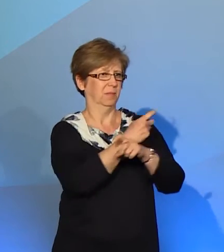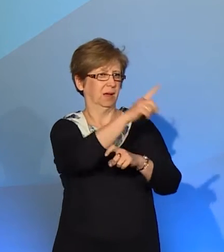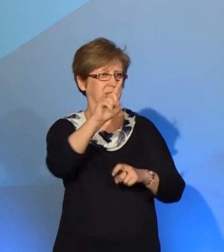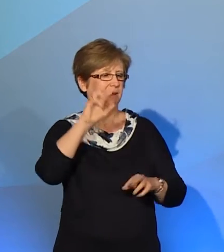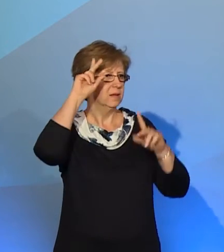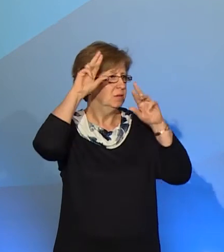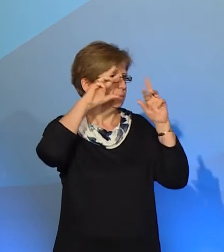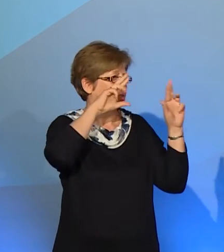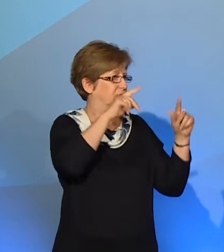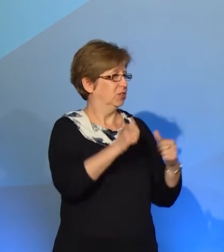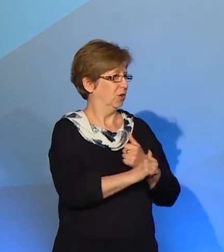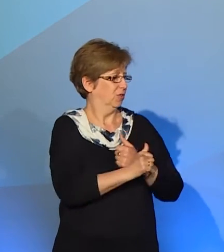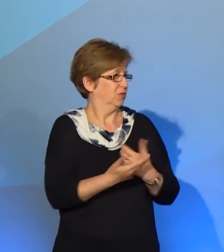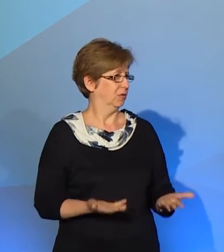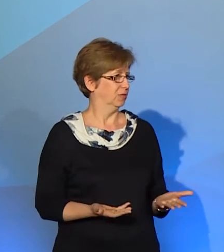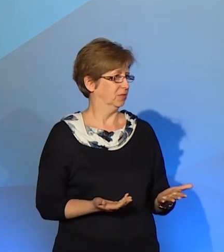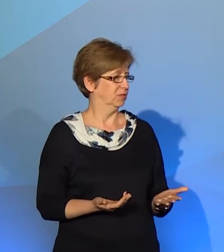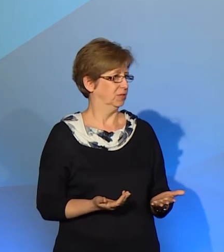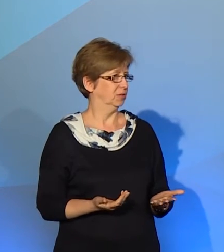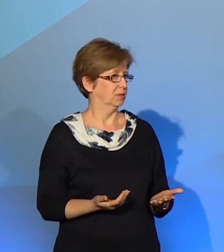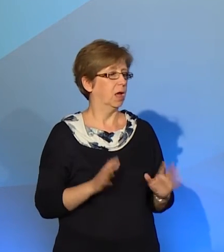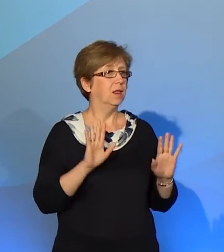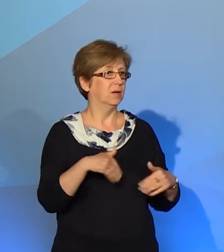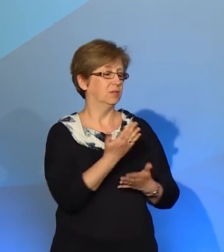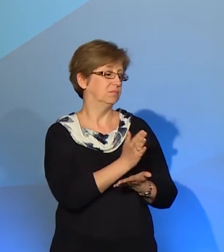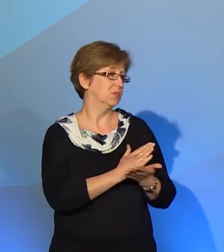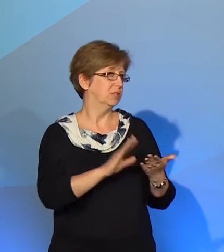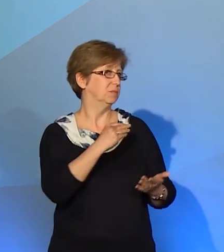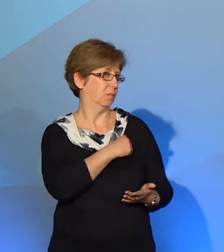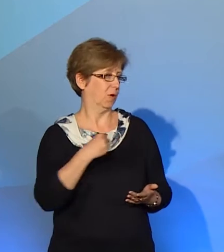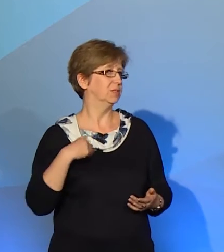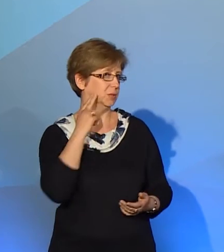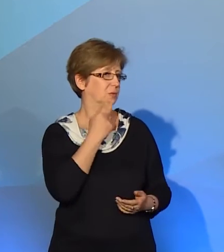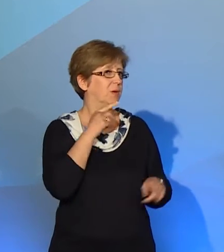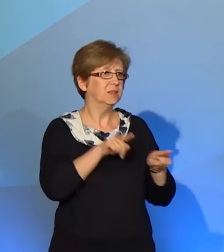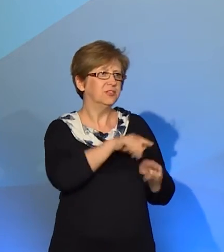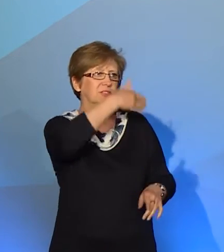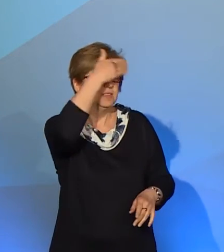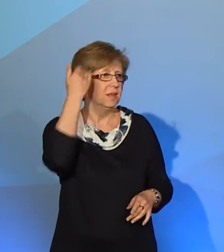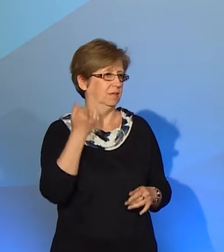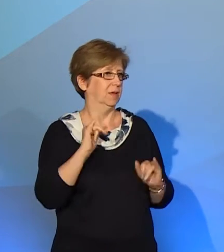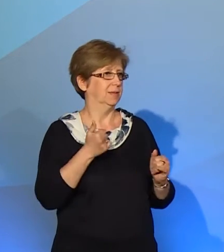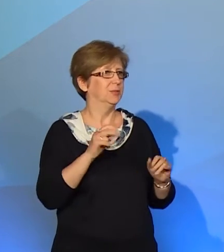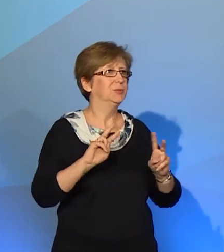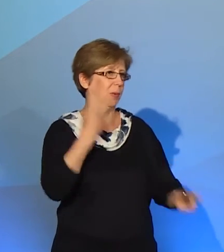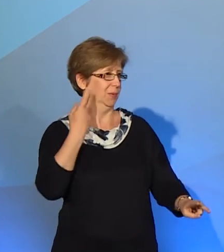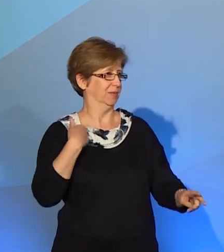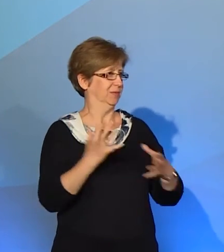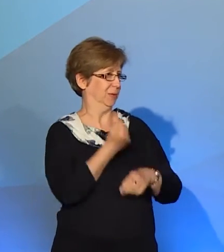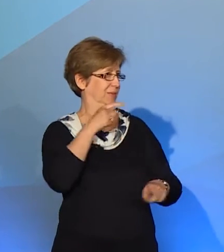głuchych pewnie dzisiaj z Polski nawet nie zna etymologii tego słowa, bo to nie ma żadnego znaczenia. Ten znak jest tak samo konwencjonalny, czyli